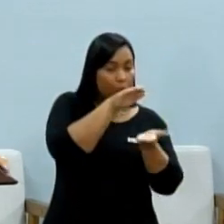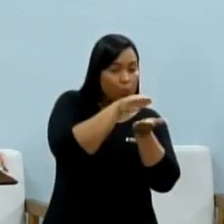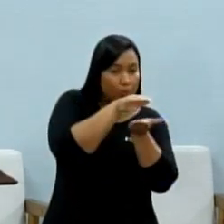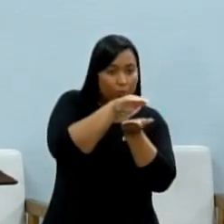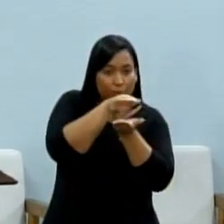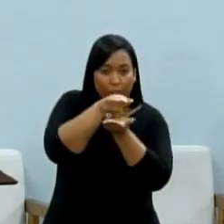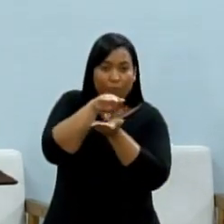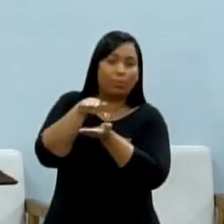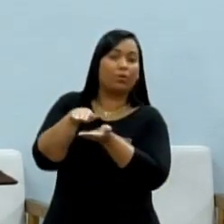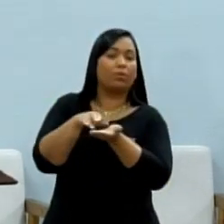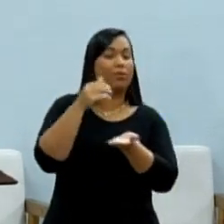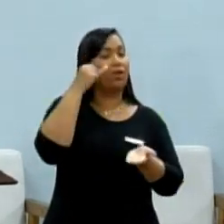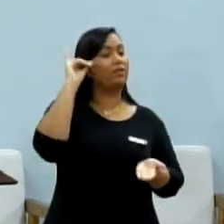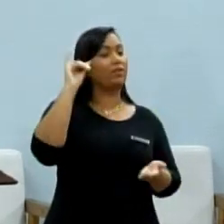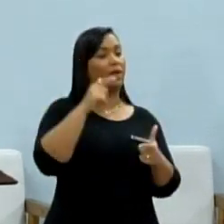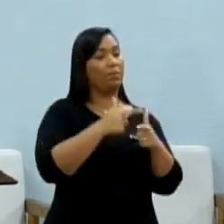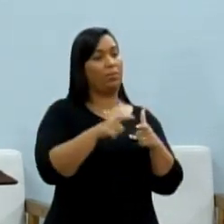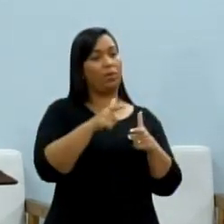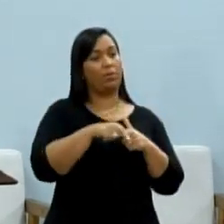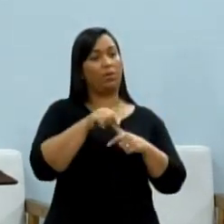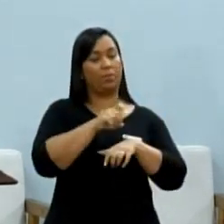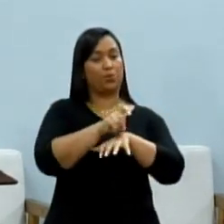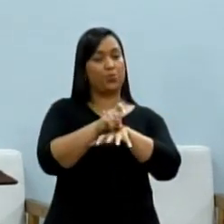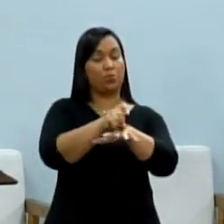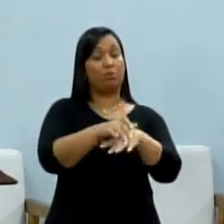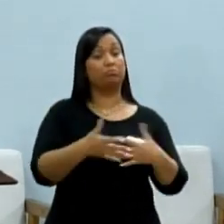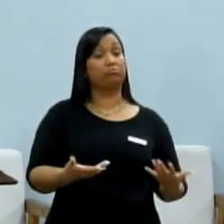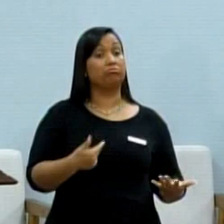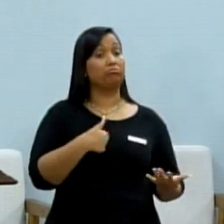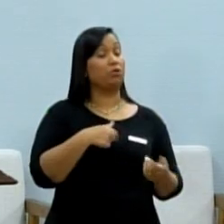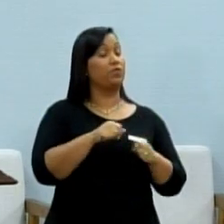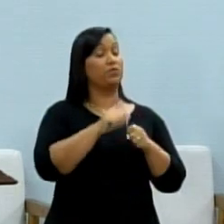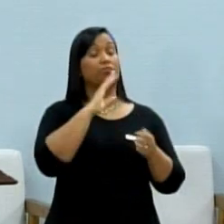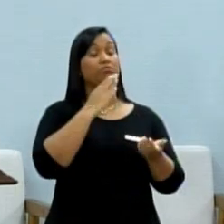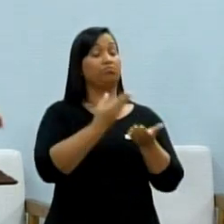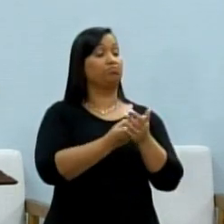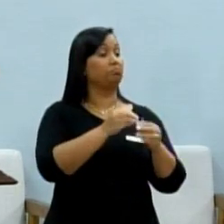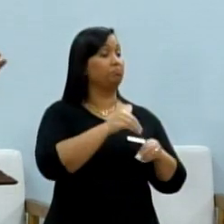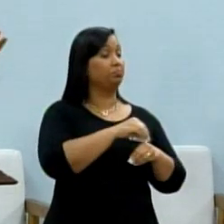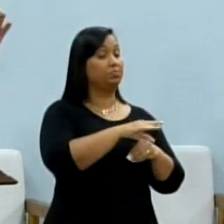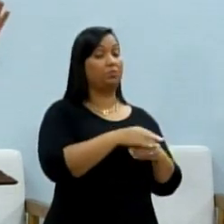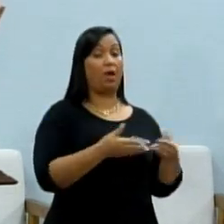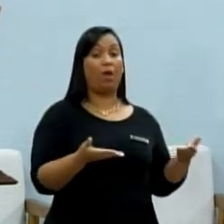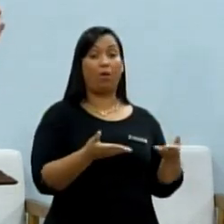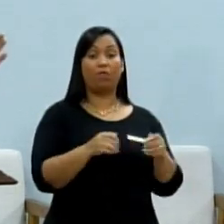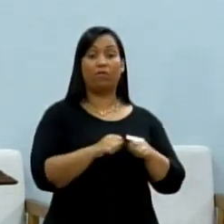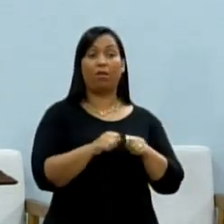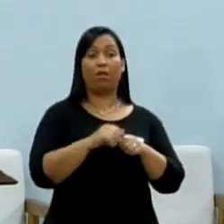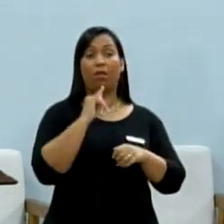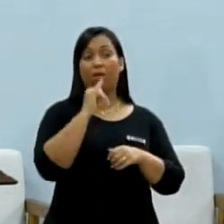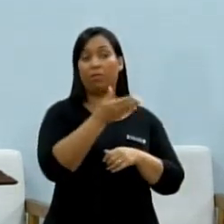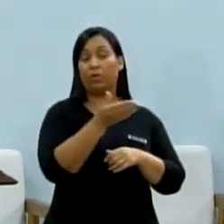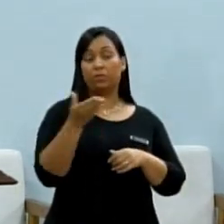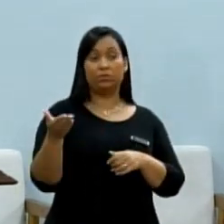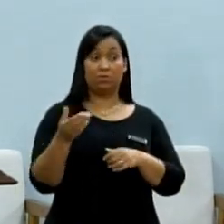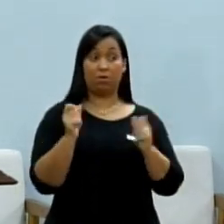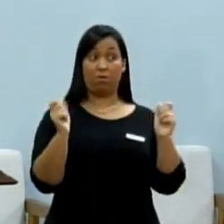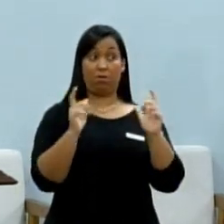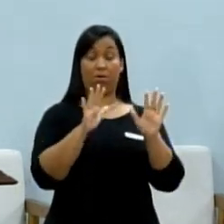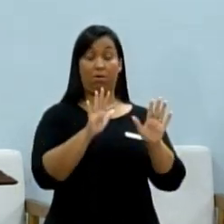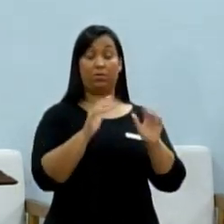evite esse problema, mas eu fiz um requerimento e agora eu quero falar para os senhores, pasmem,